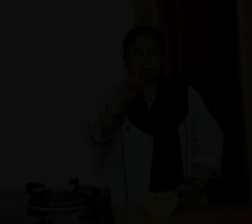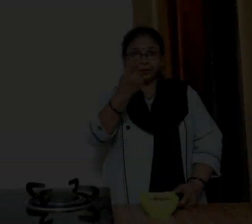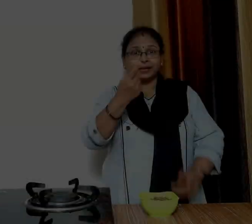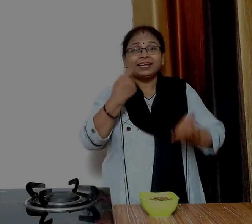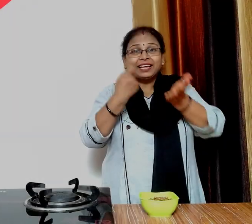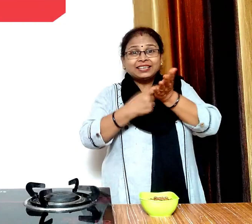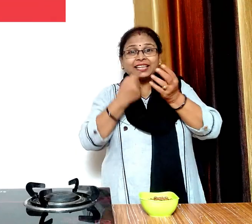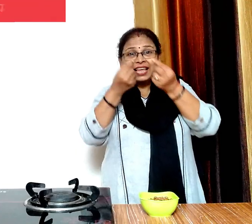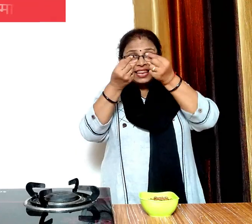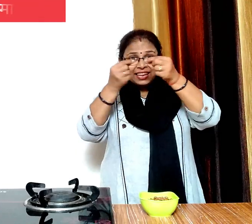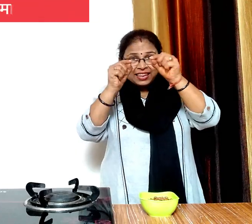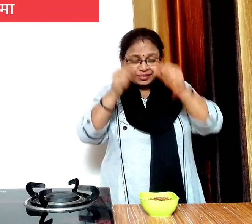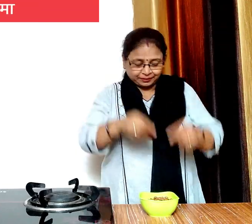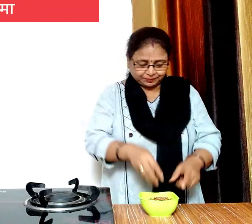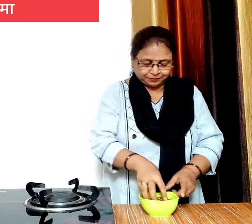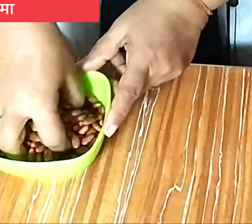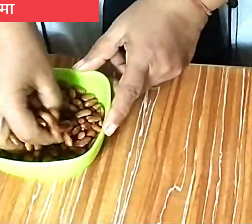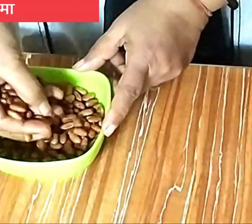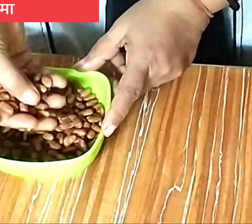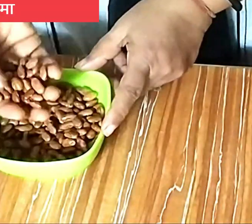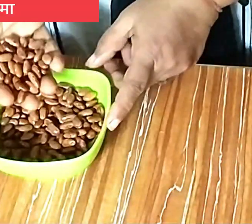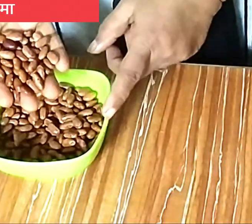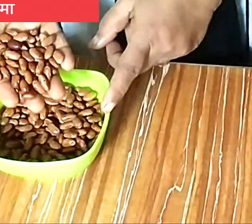राजबा बनाने के लिए सबसे पहले एक कब राजबा लेंगे